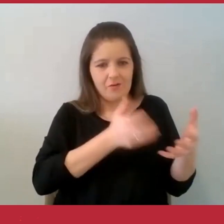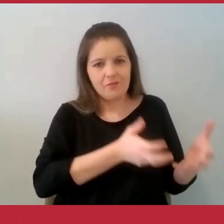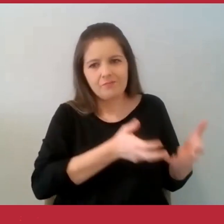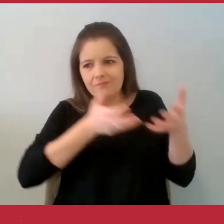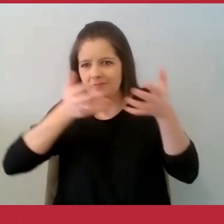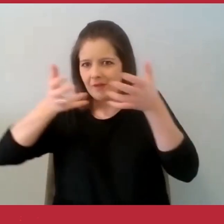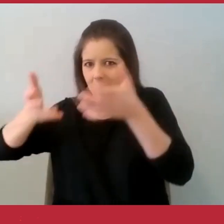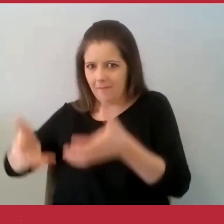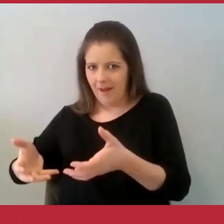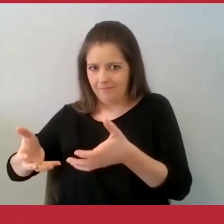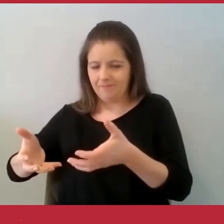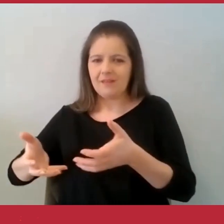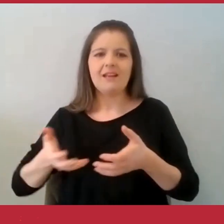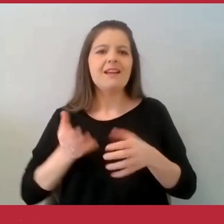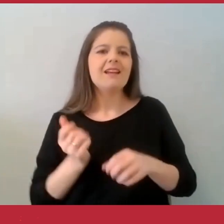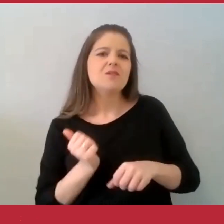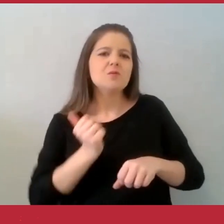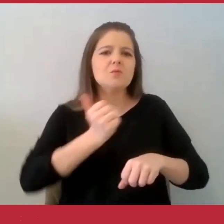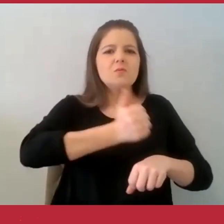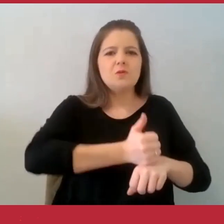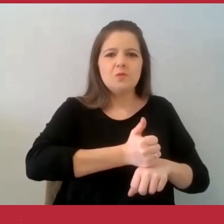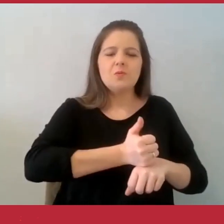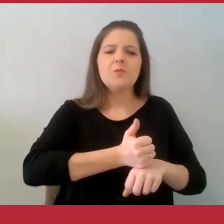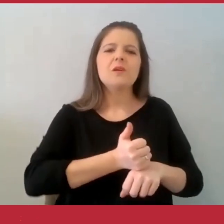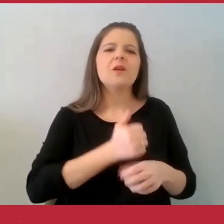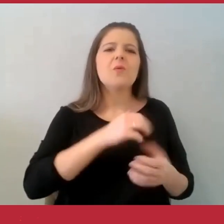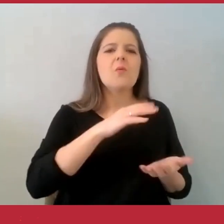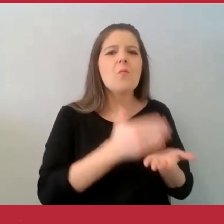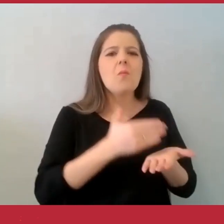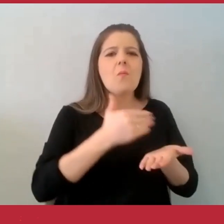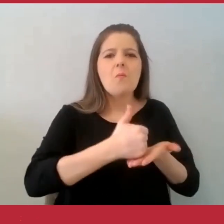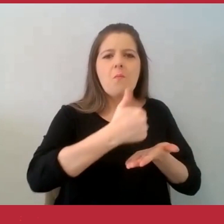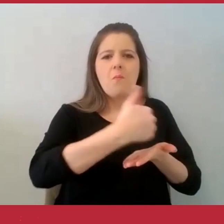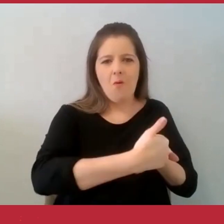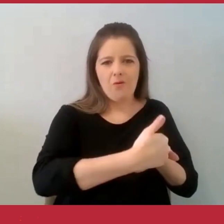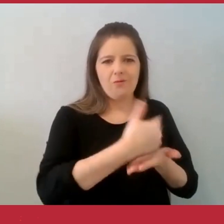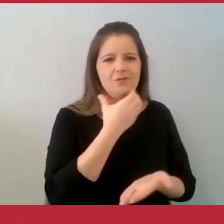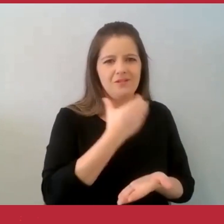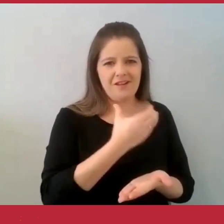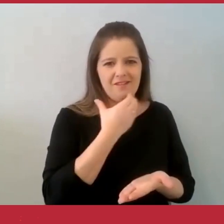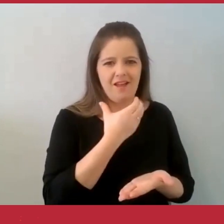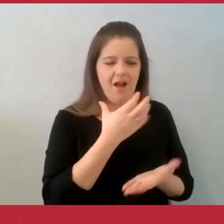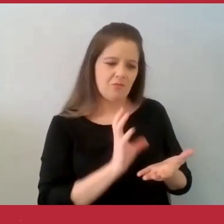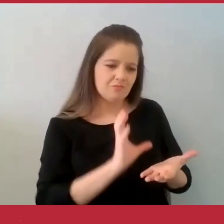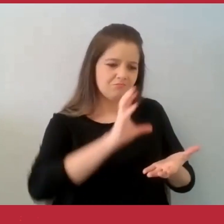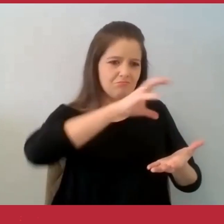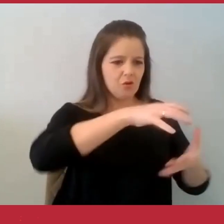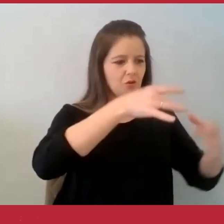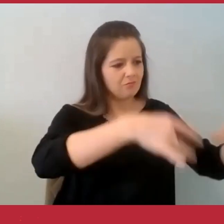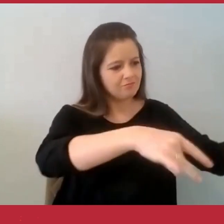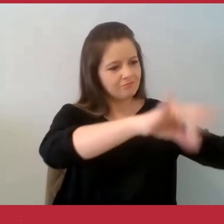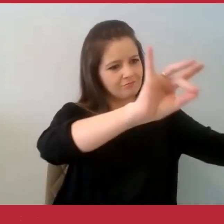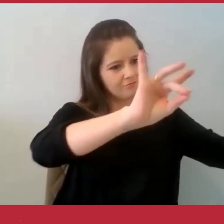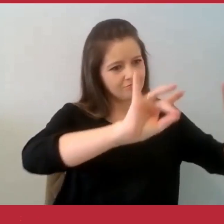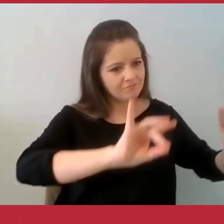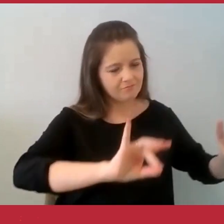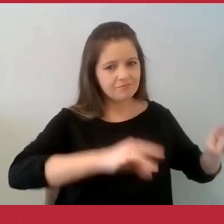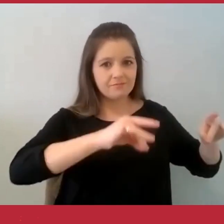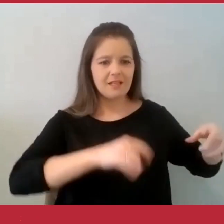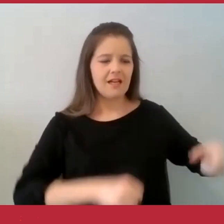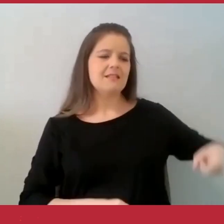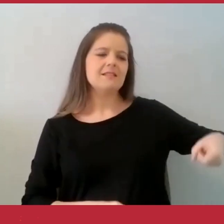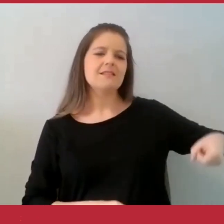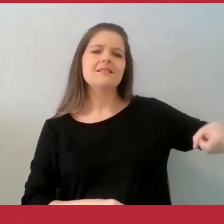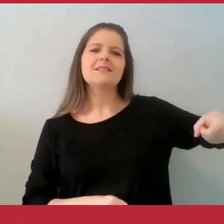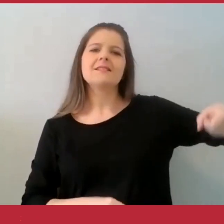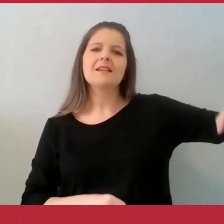Cobriu com o paninho novamente, colocou o bilhete e decidiu levar a cesta com o panetone para